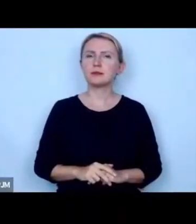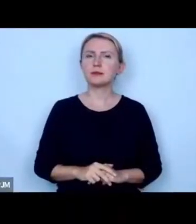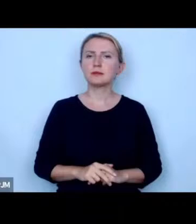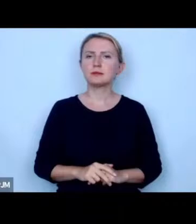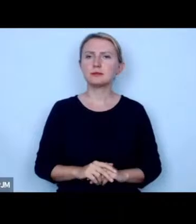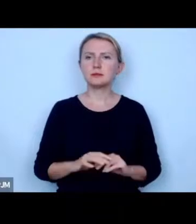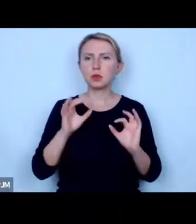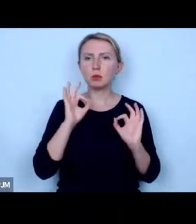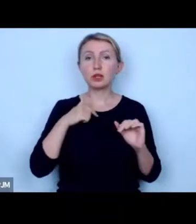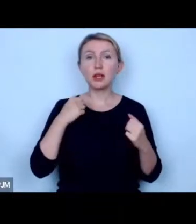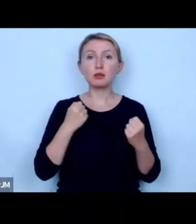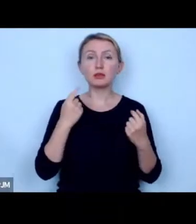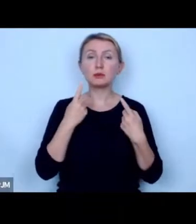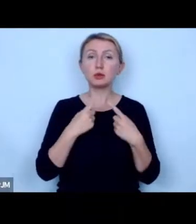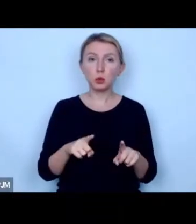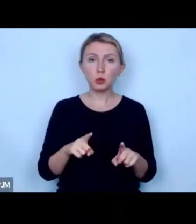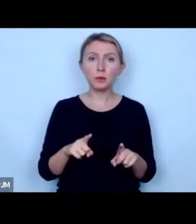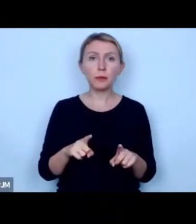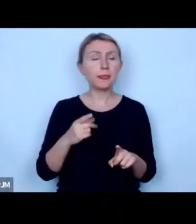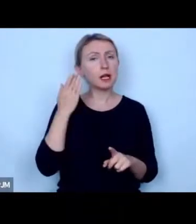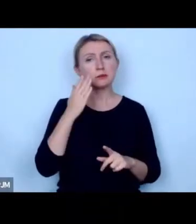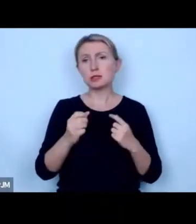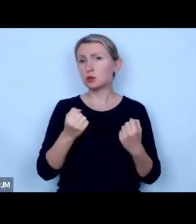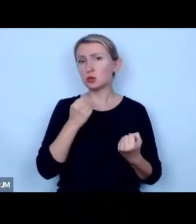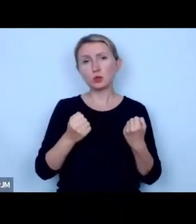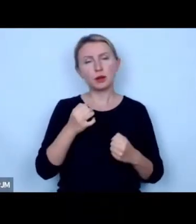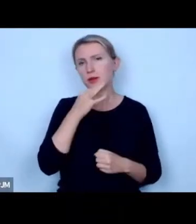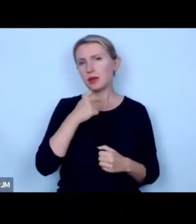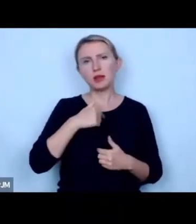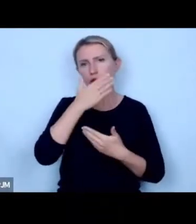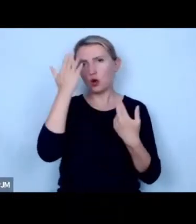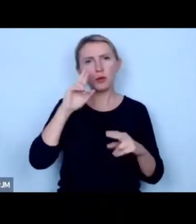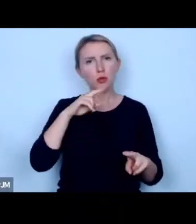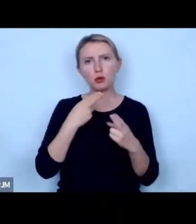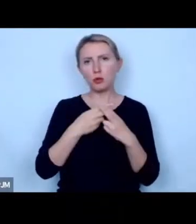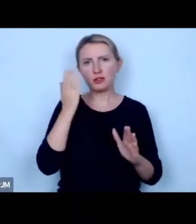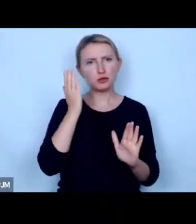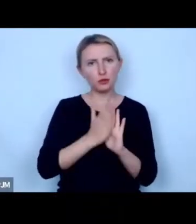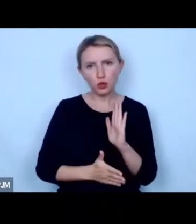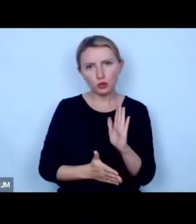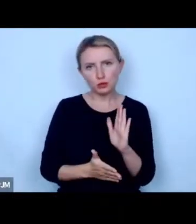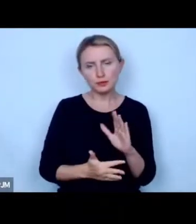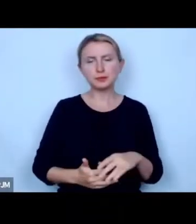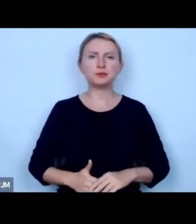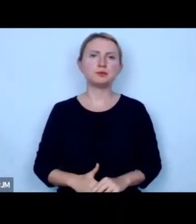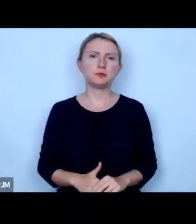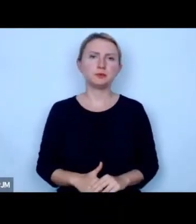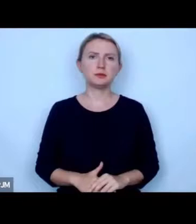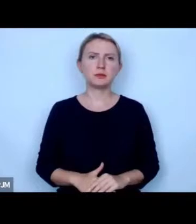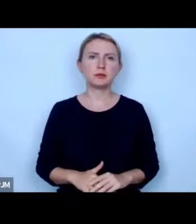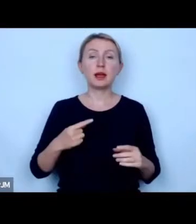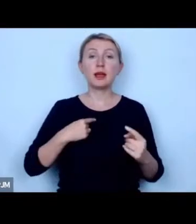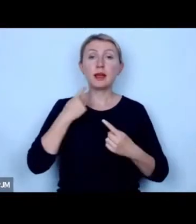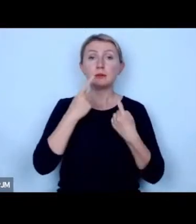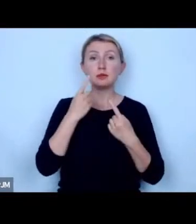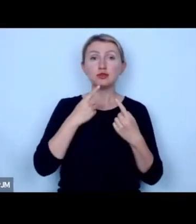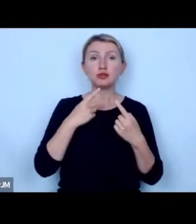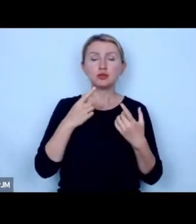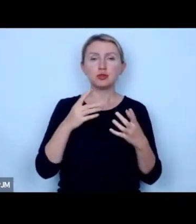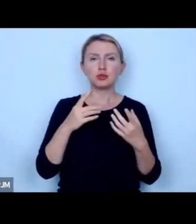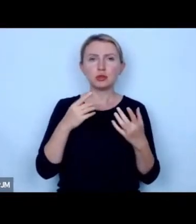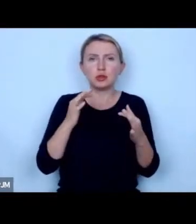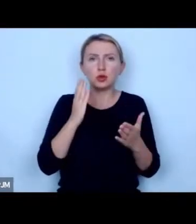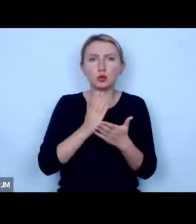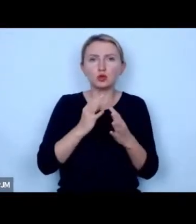dobrze to postaram się też krótko to jest bardzo trudne pytanie ja nie umiem na nie odpowiedzieć jednoznacznie ja myślę, że jednocześnie że